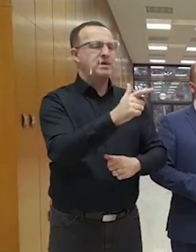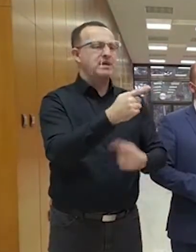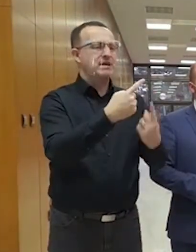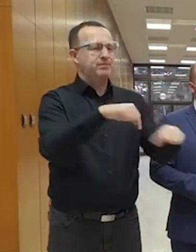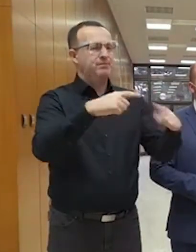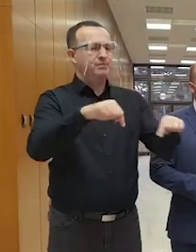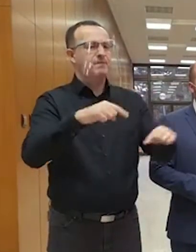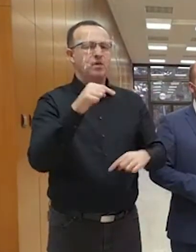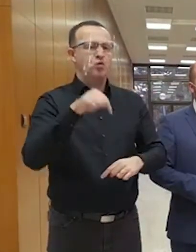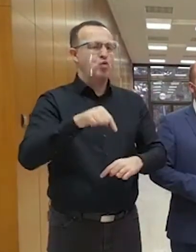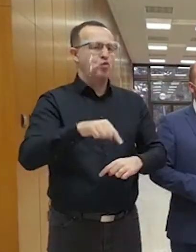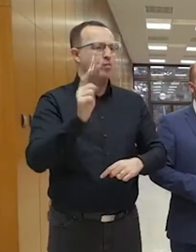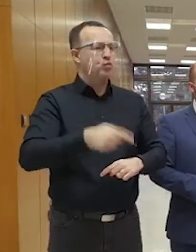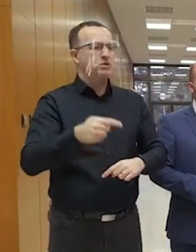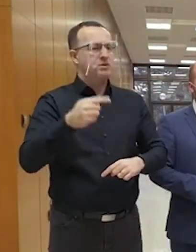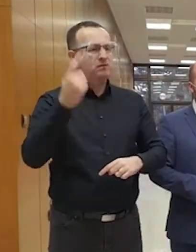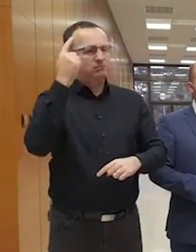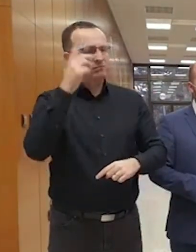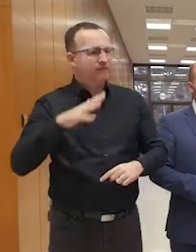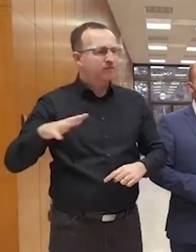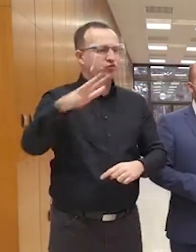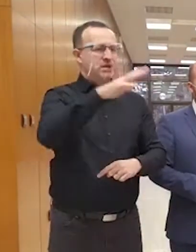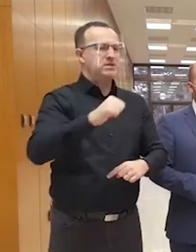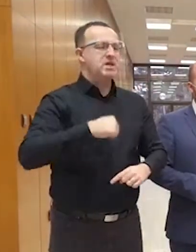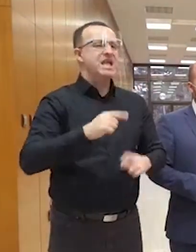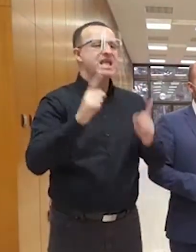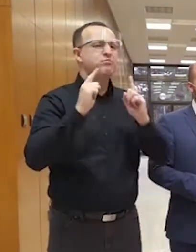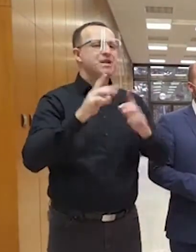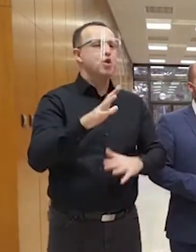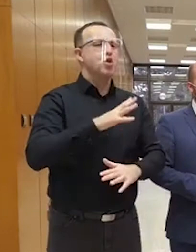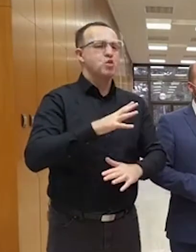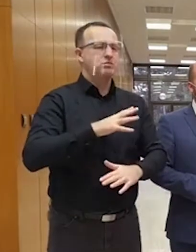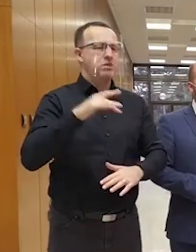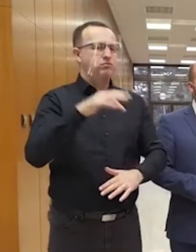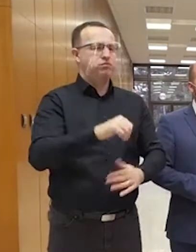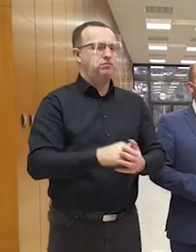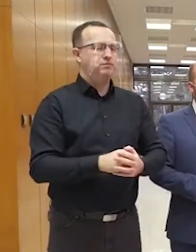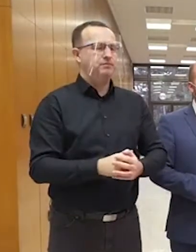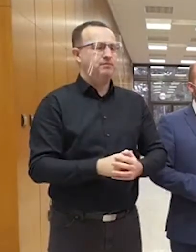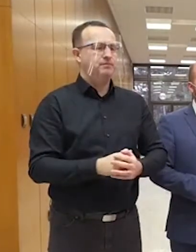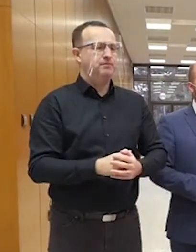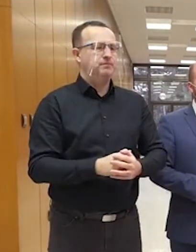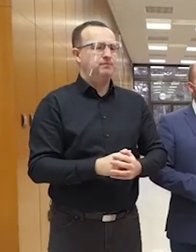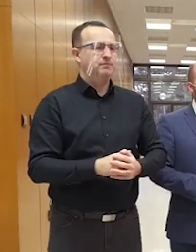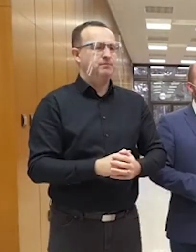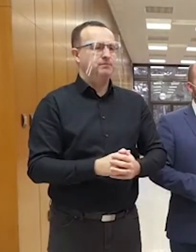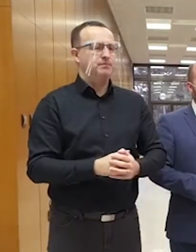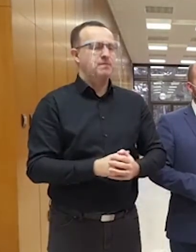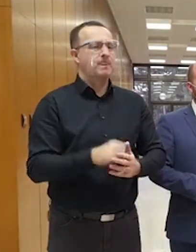musí byť v našich hlavách, že tu hybridné hrozby sú. druhá otázka bola? No, my